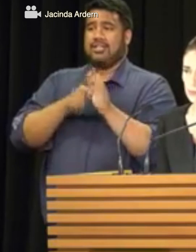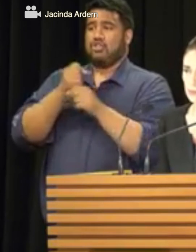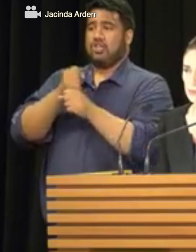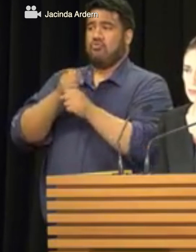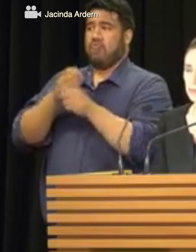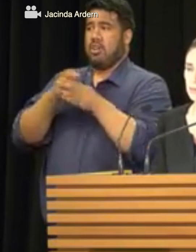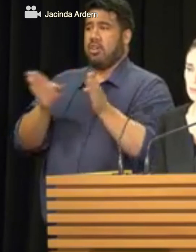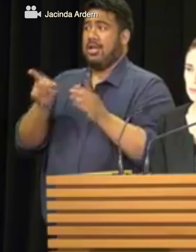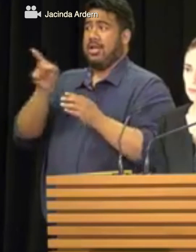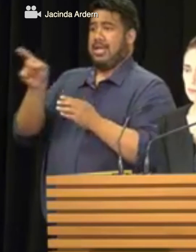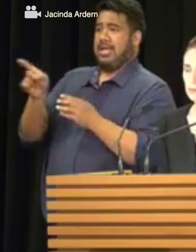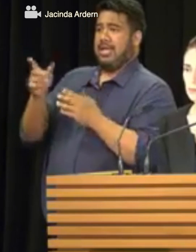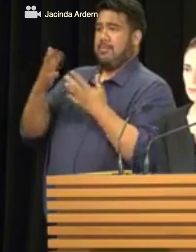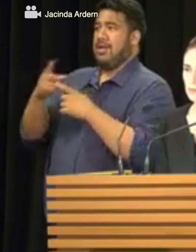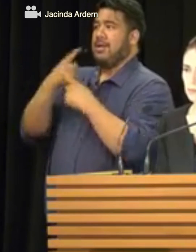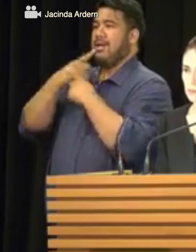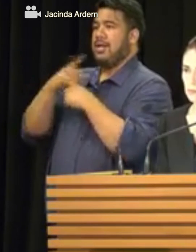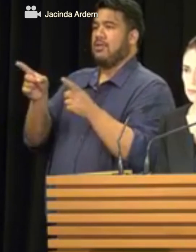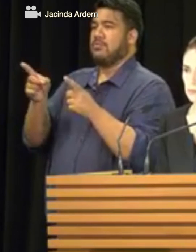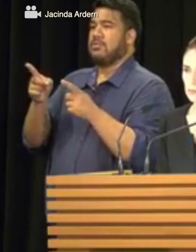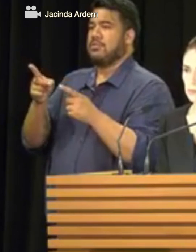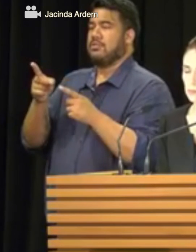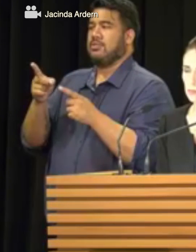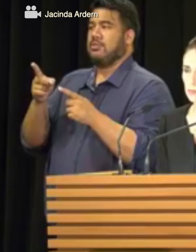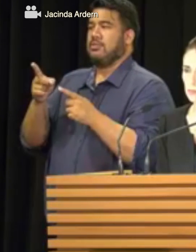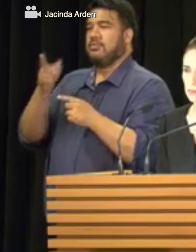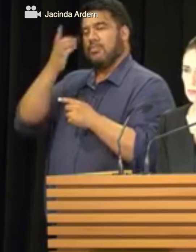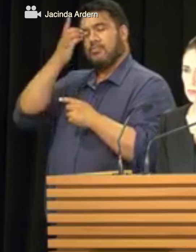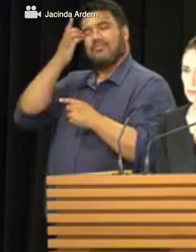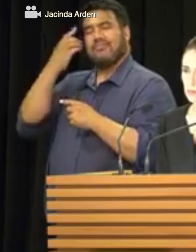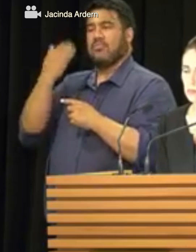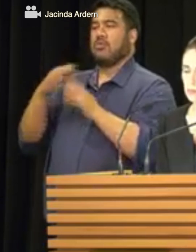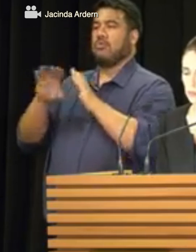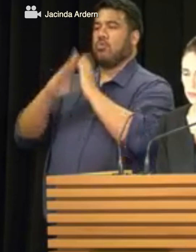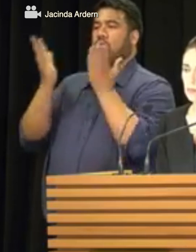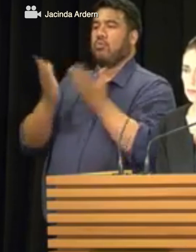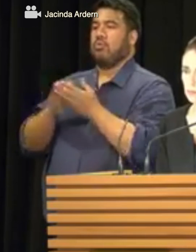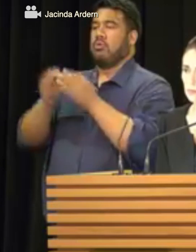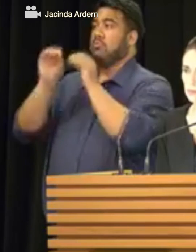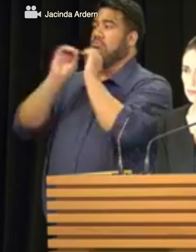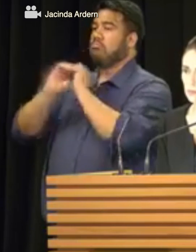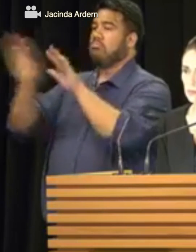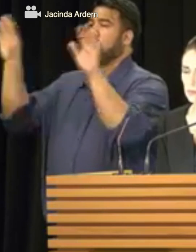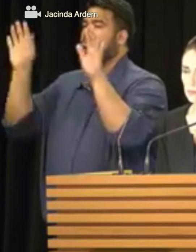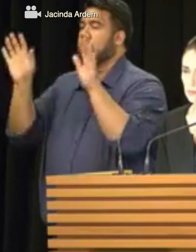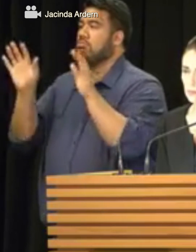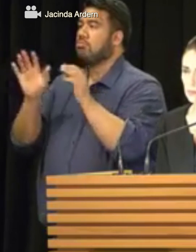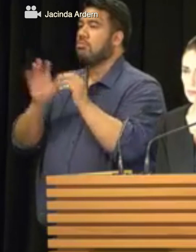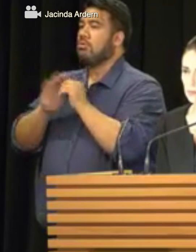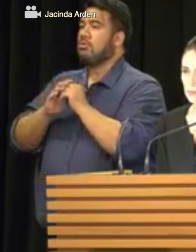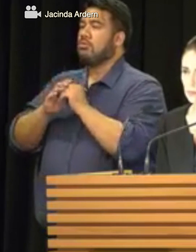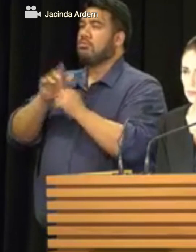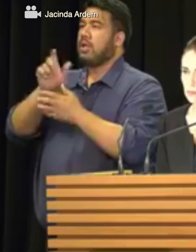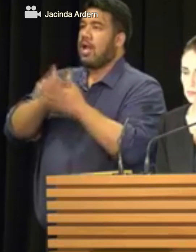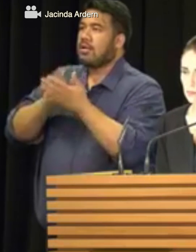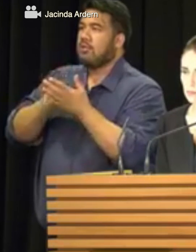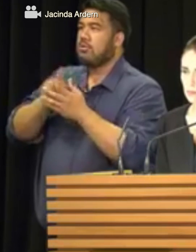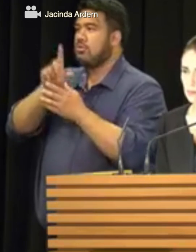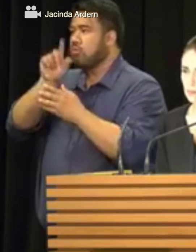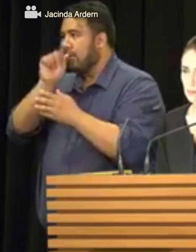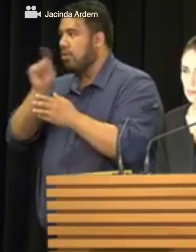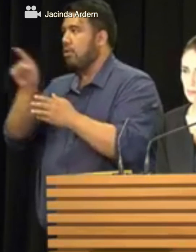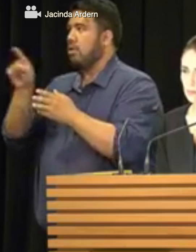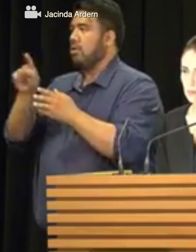muertos y 50 heridos, a entregarlas a la policía. En tanto, la primera ministra anunció que el gobierno de Nueva Zelanda también acordó